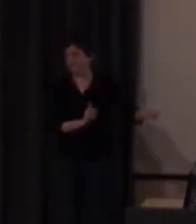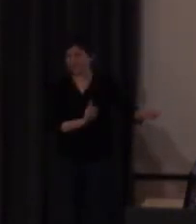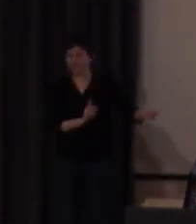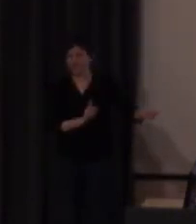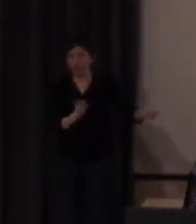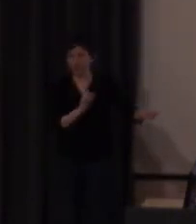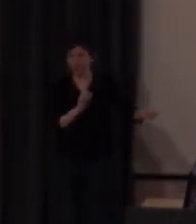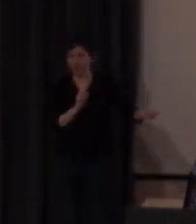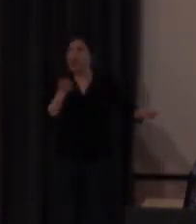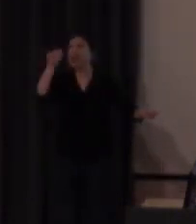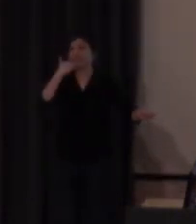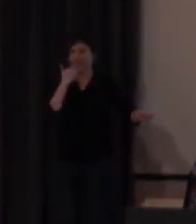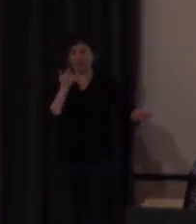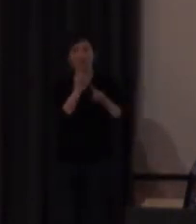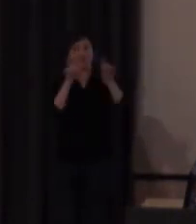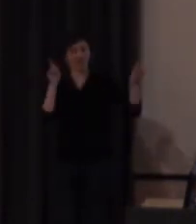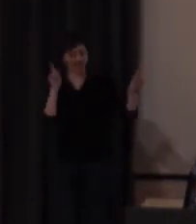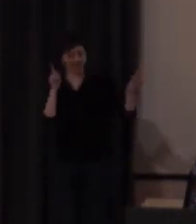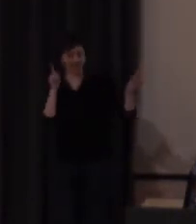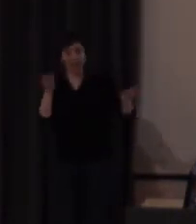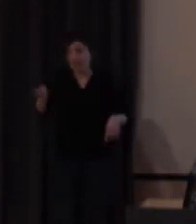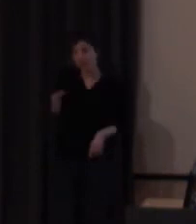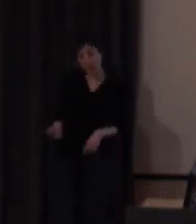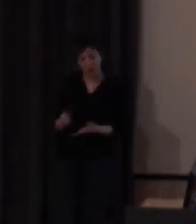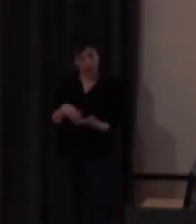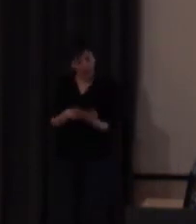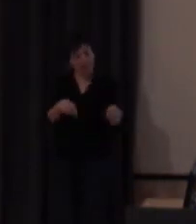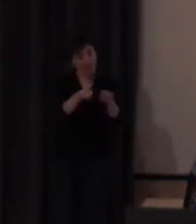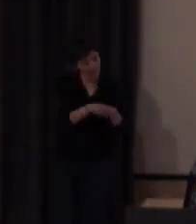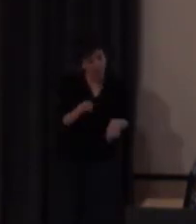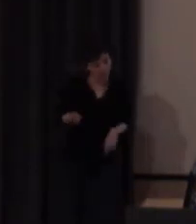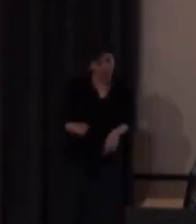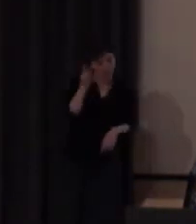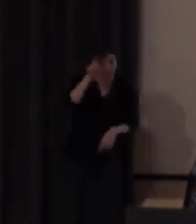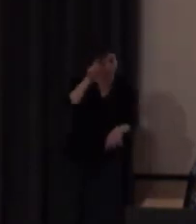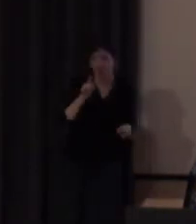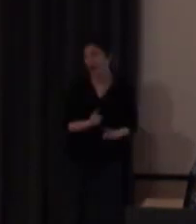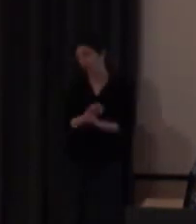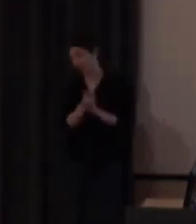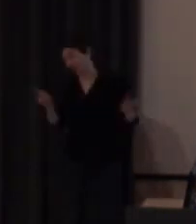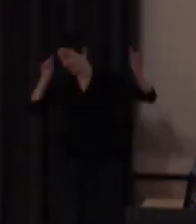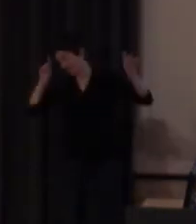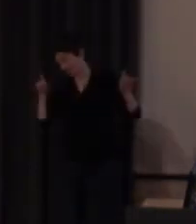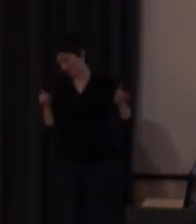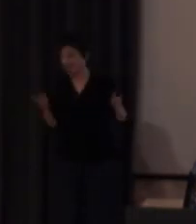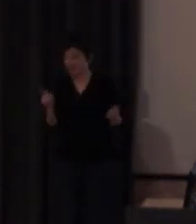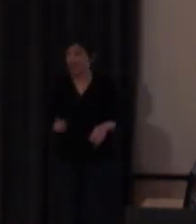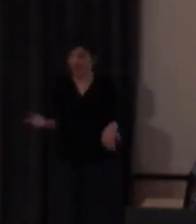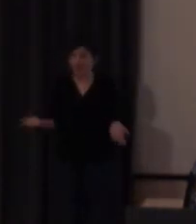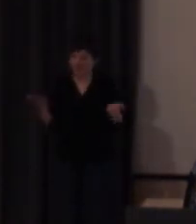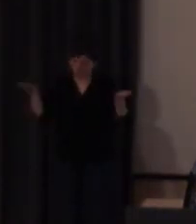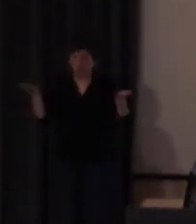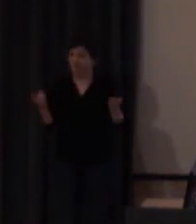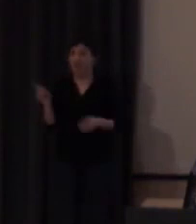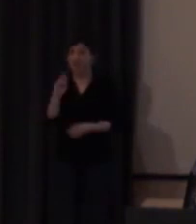todos sabemos que no es lo mismo el sueldo de un intérprete que el sueldo de un profesor de secundaria ¿me equivoco? bien por lo